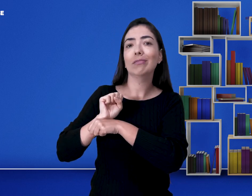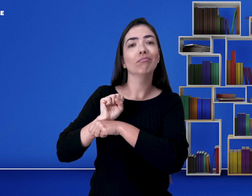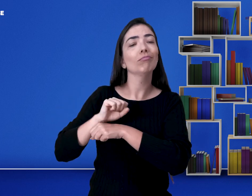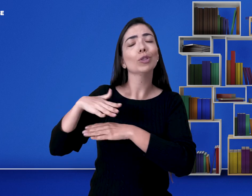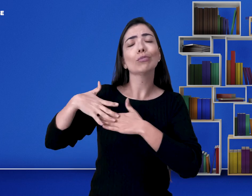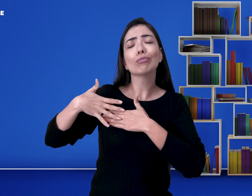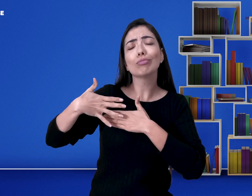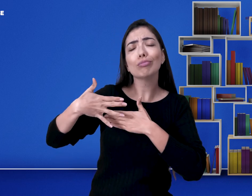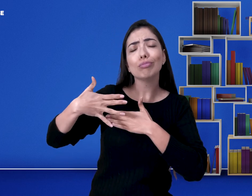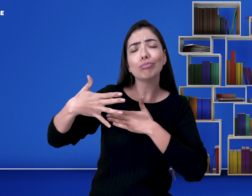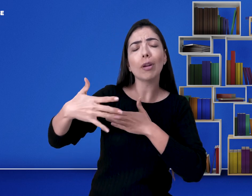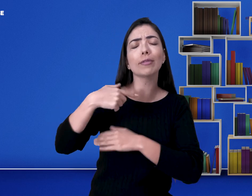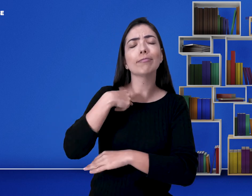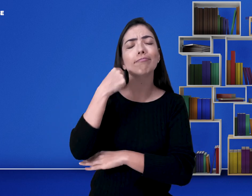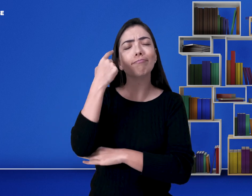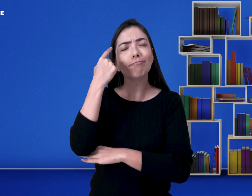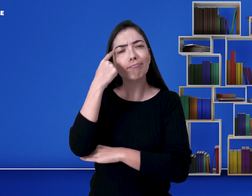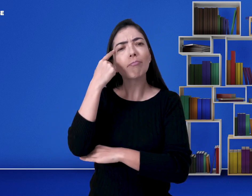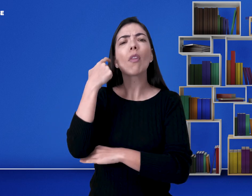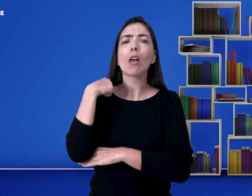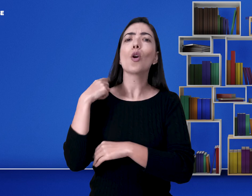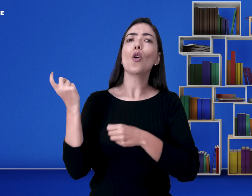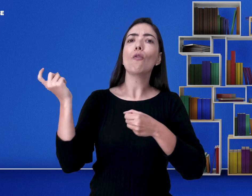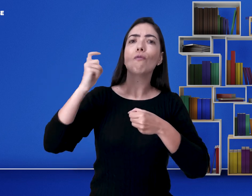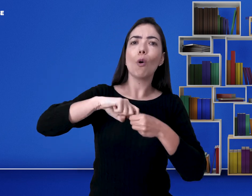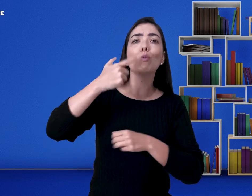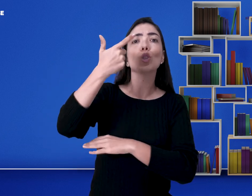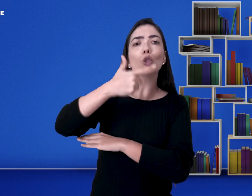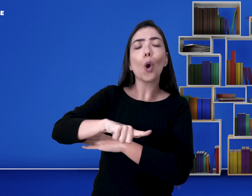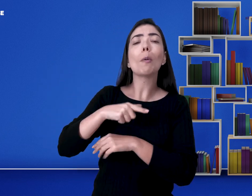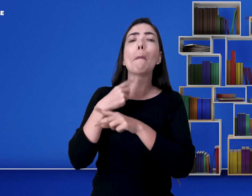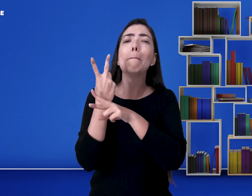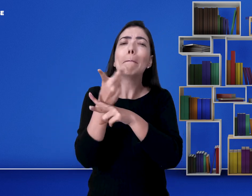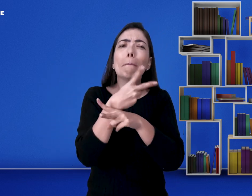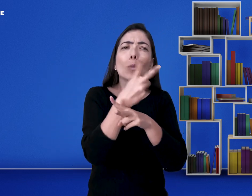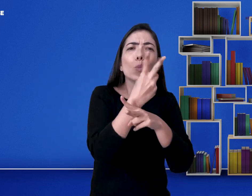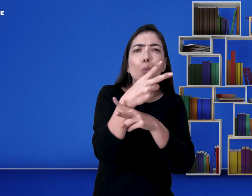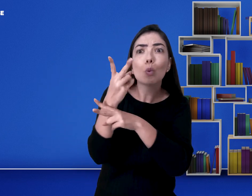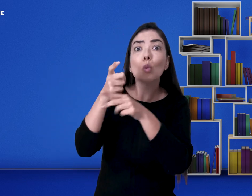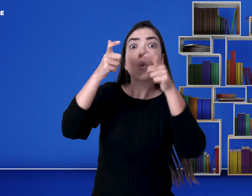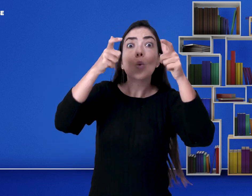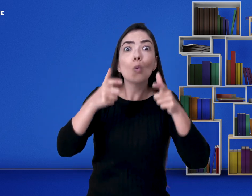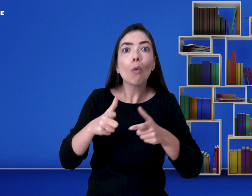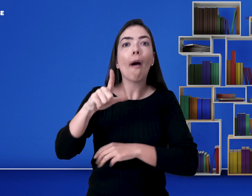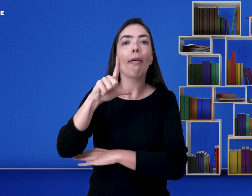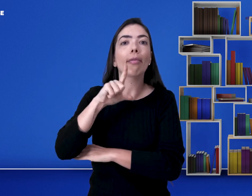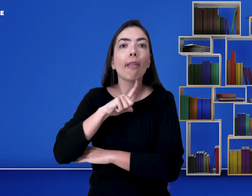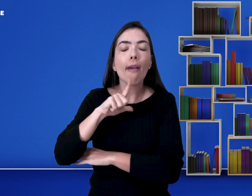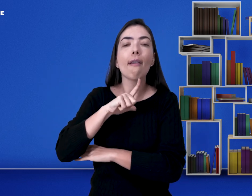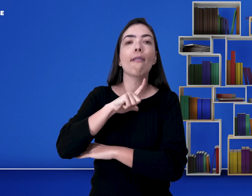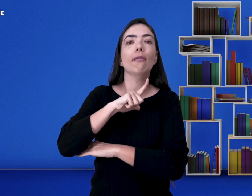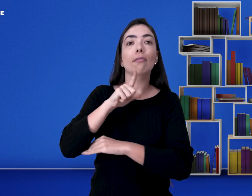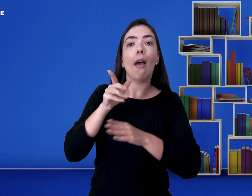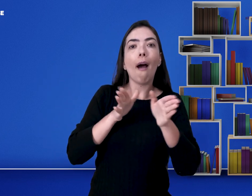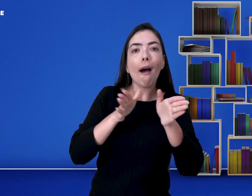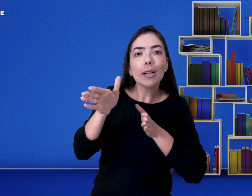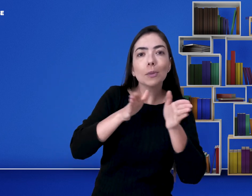deixei esse processo de lado, mas depois eu pensei, eu vou voltar, vou procurar uma escola que seja